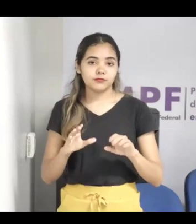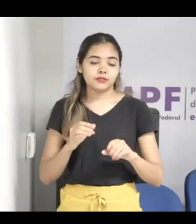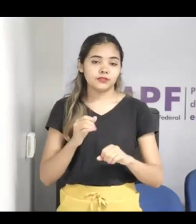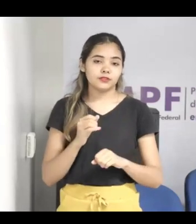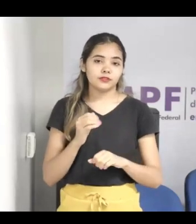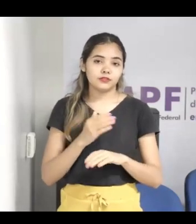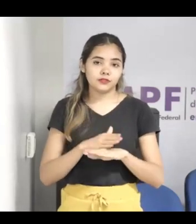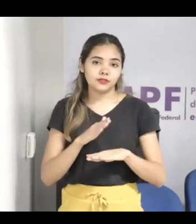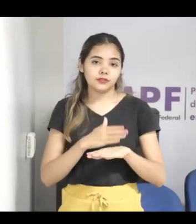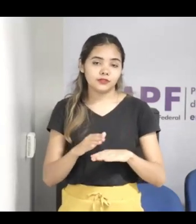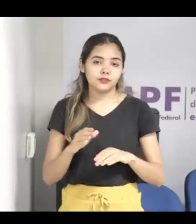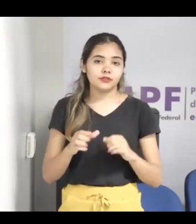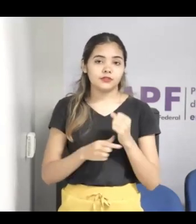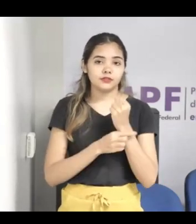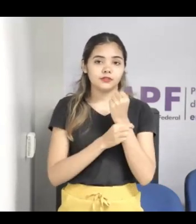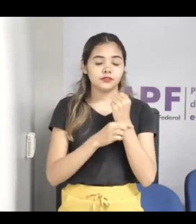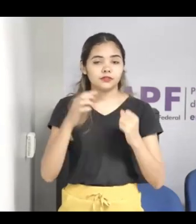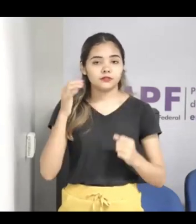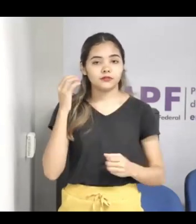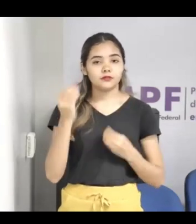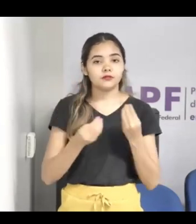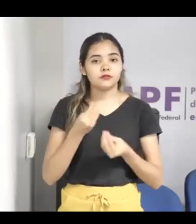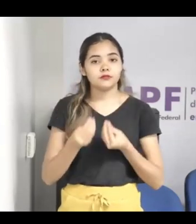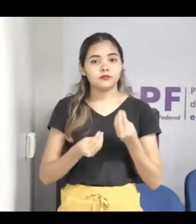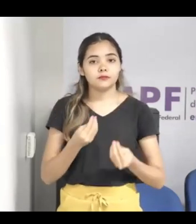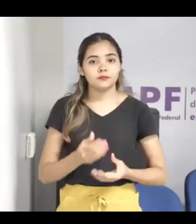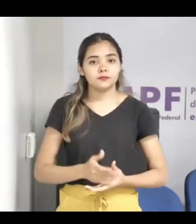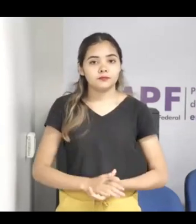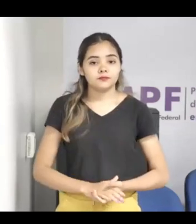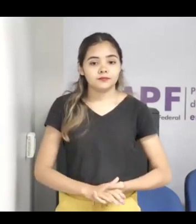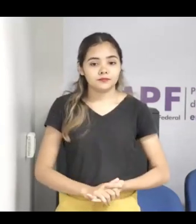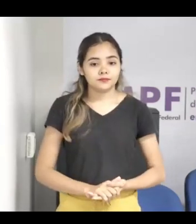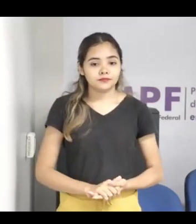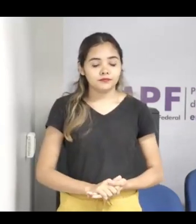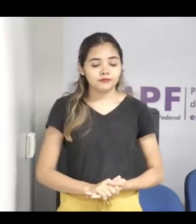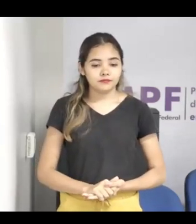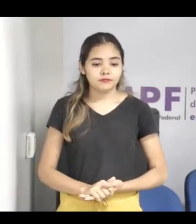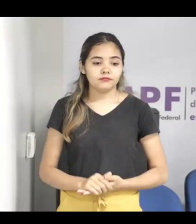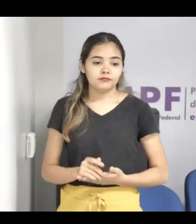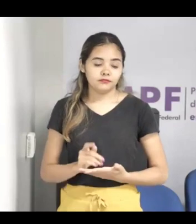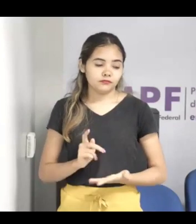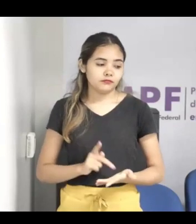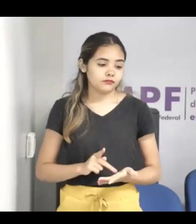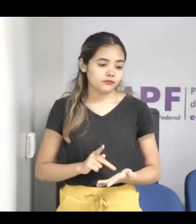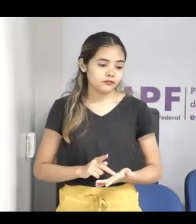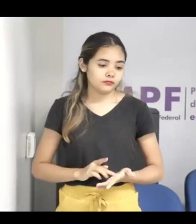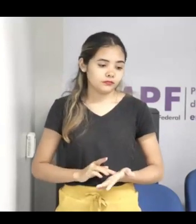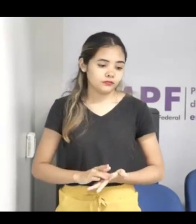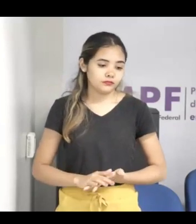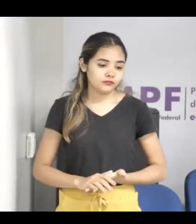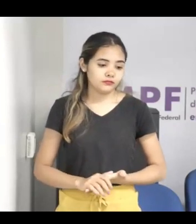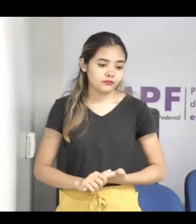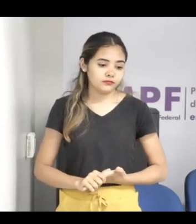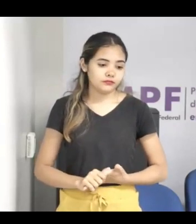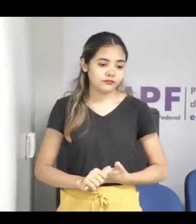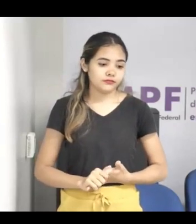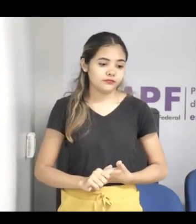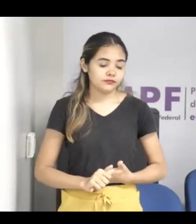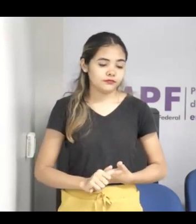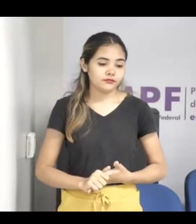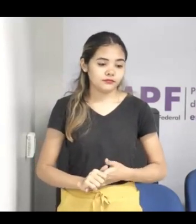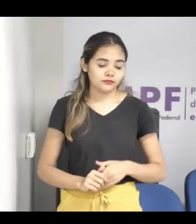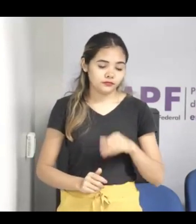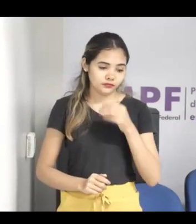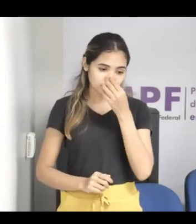Verdade, é, em função disso, né, às vezes, é, por ter um grau de reprovabilidade não